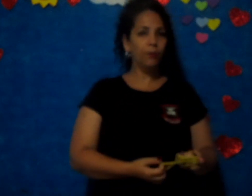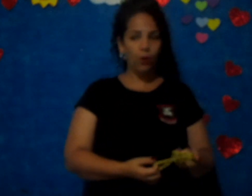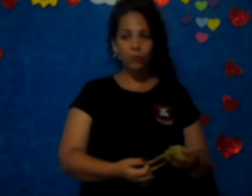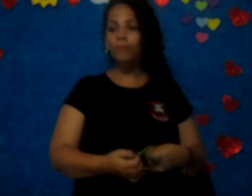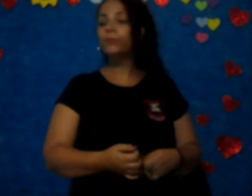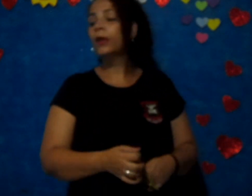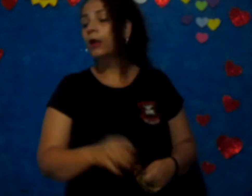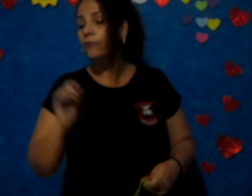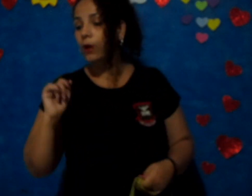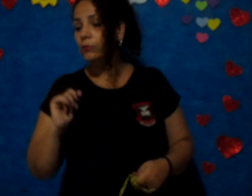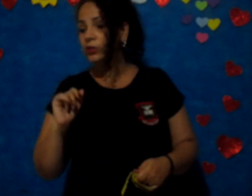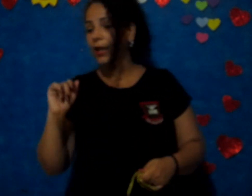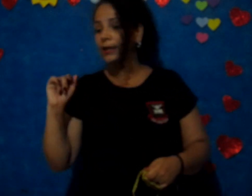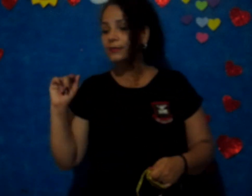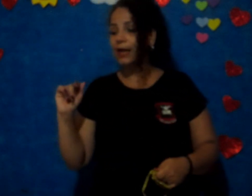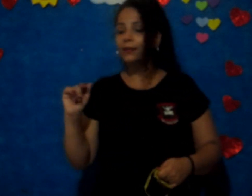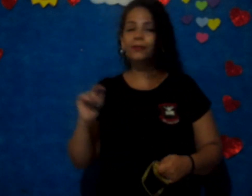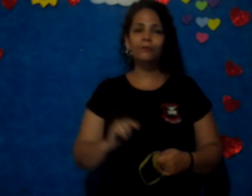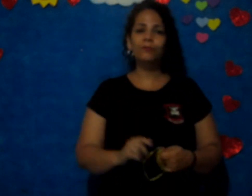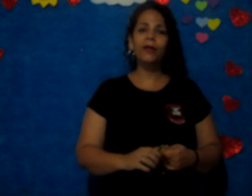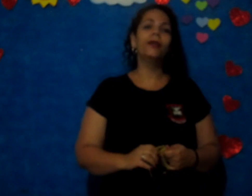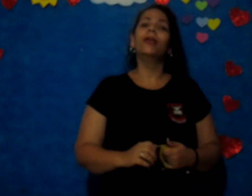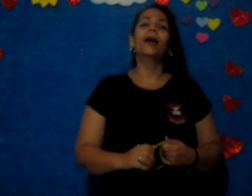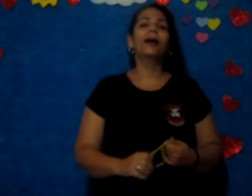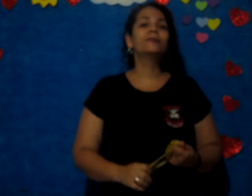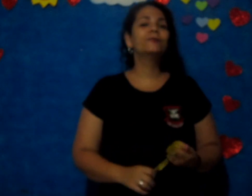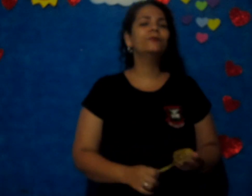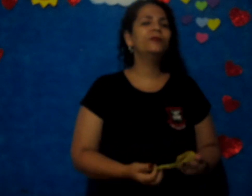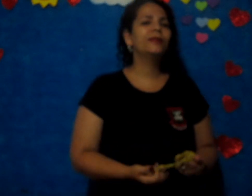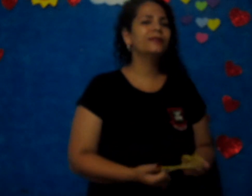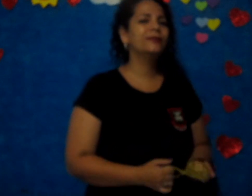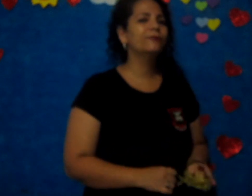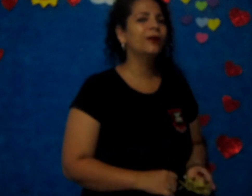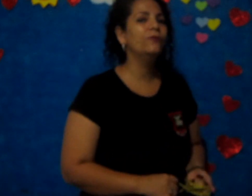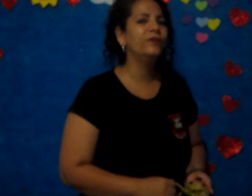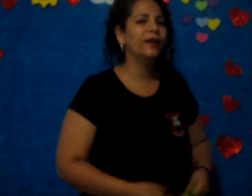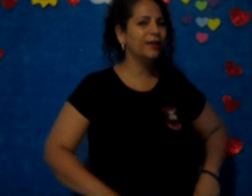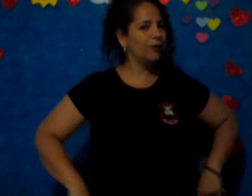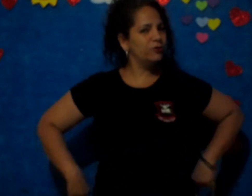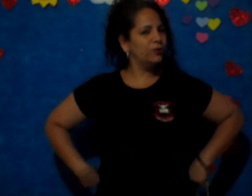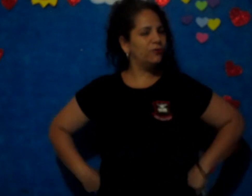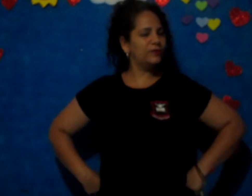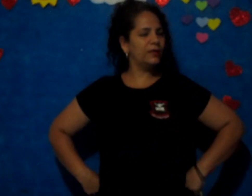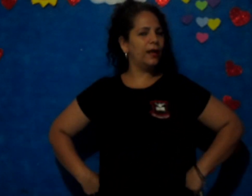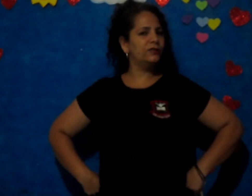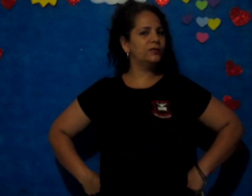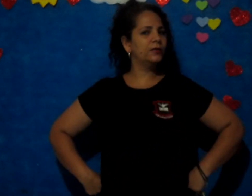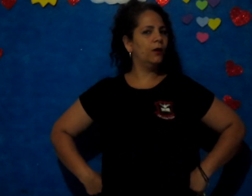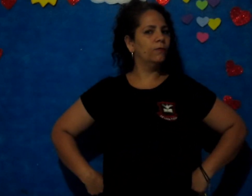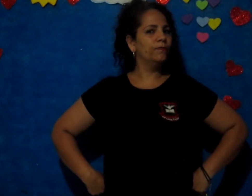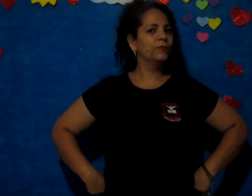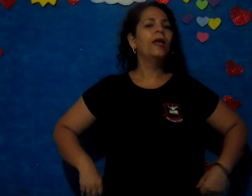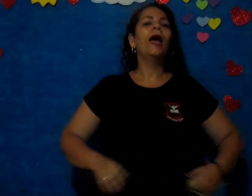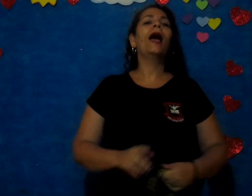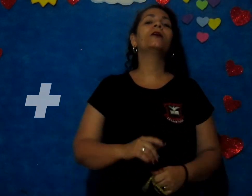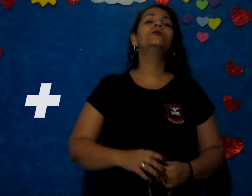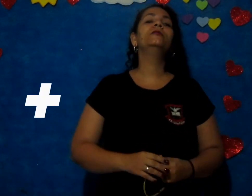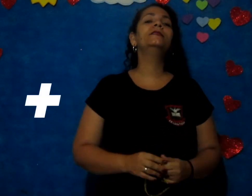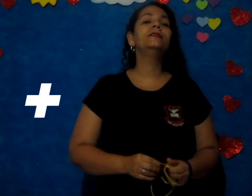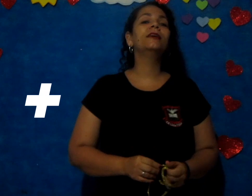bom? Vamos realizar também a subtração da uvinha! Quem gostou de fazer a adição? A cruzinha